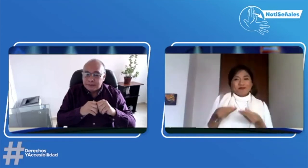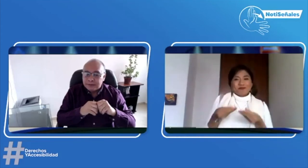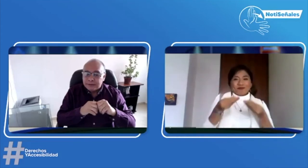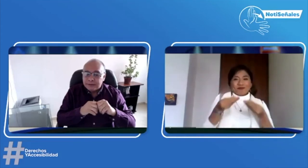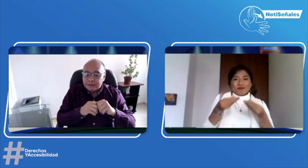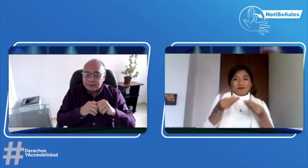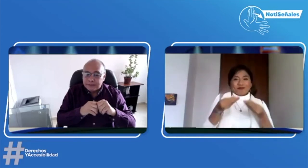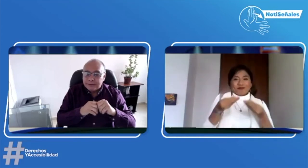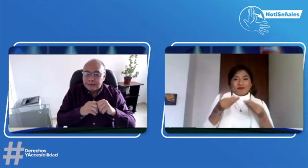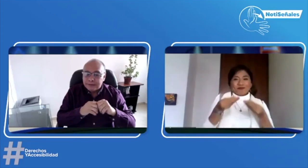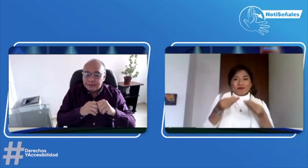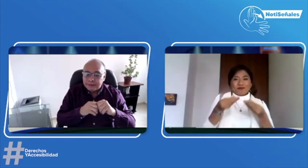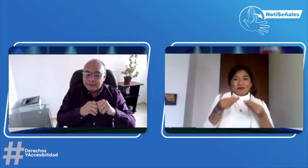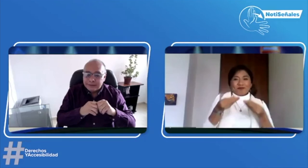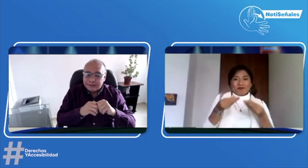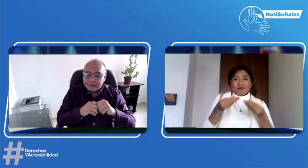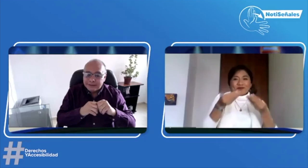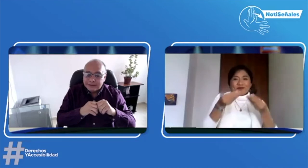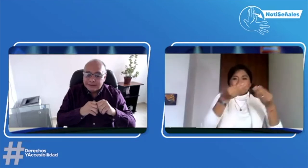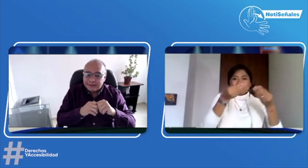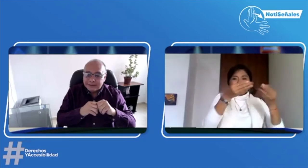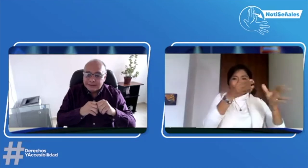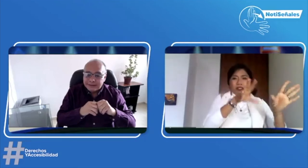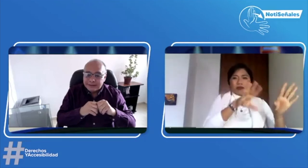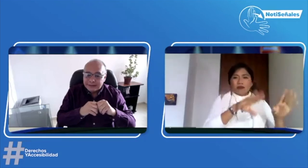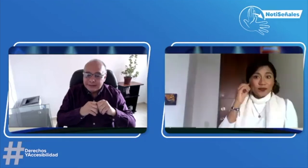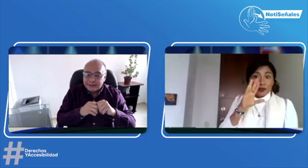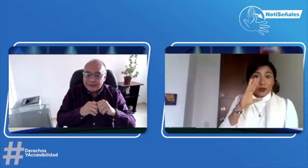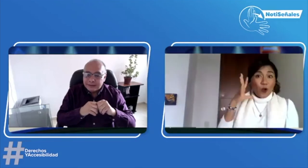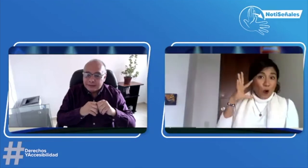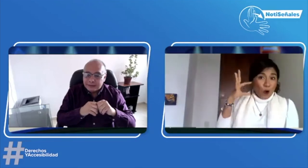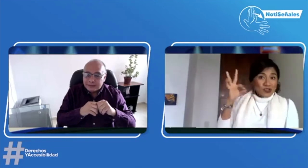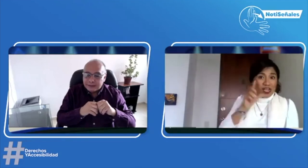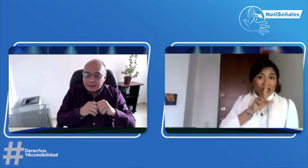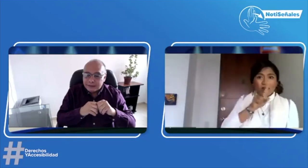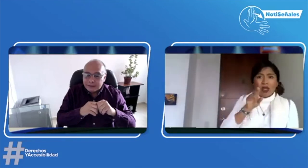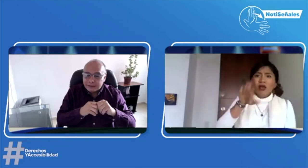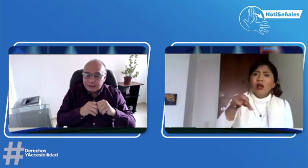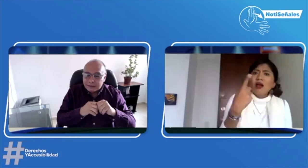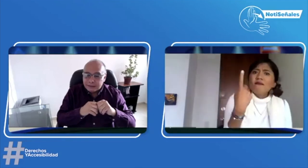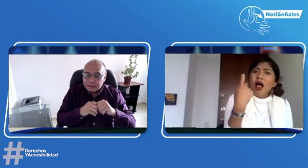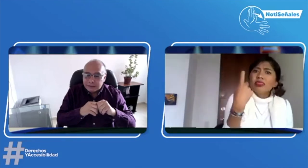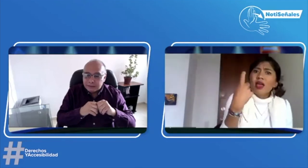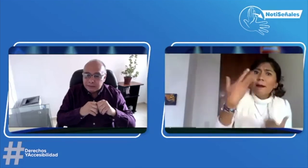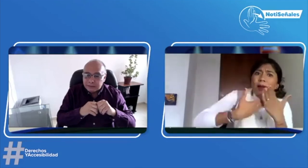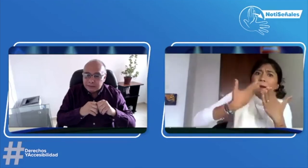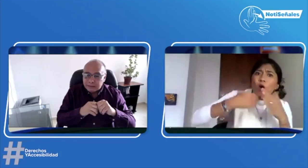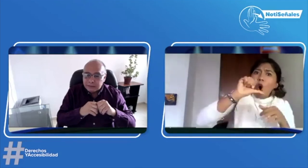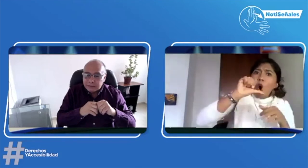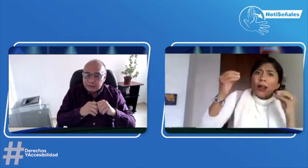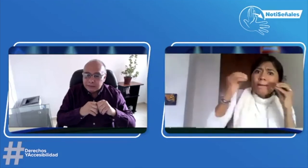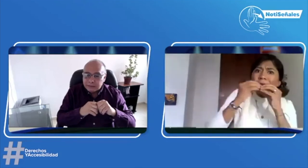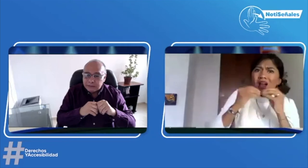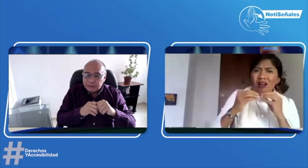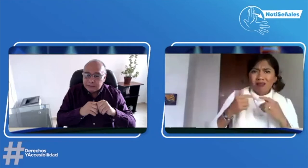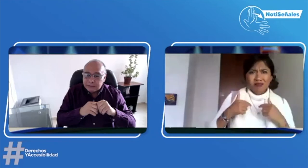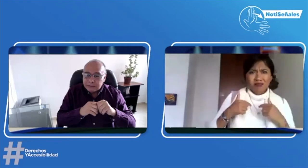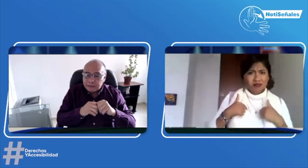pues, ya se entregó el paquete. Un hombre que era oyente